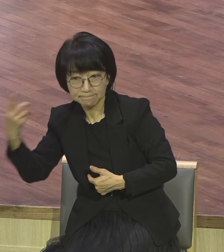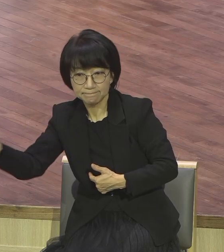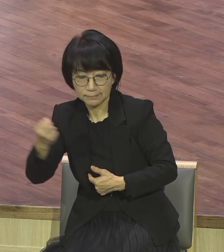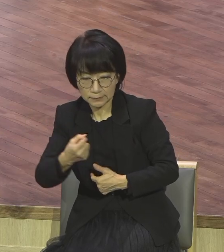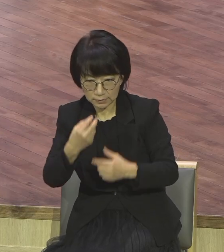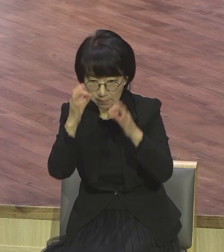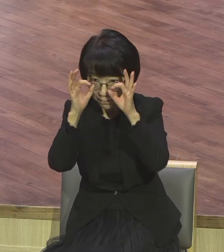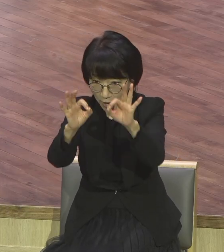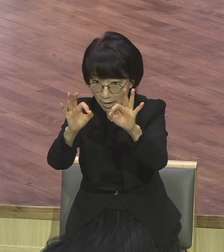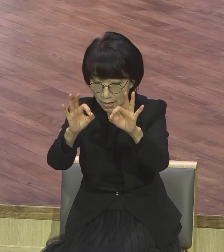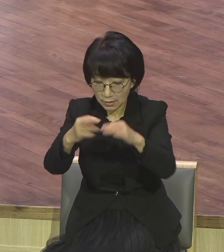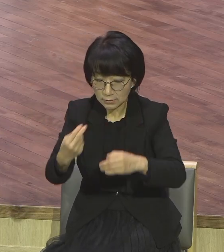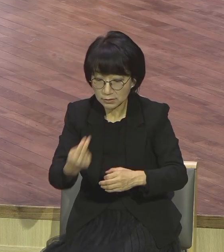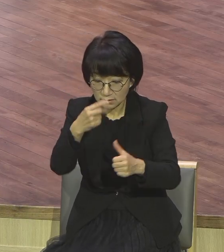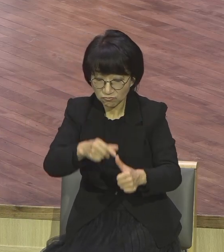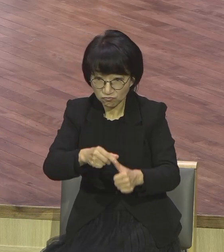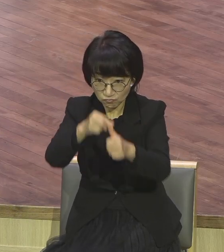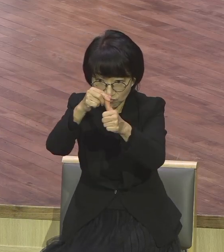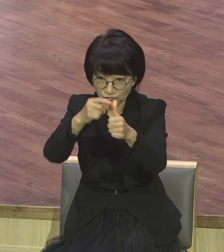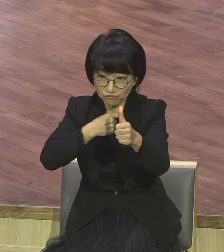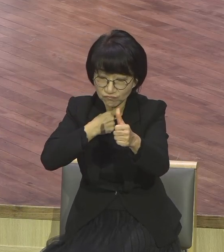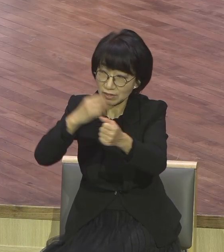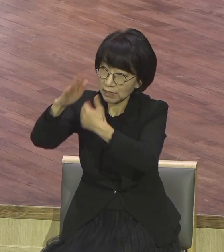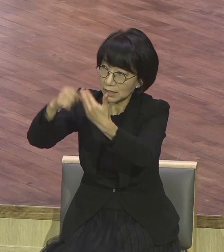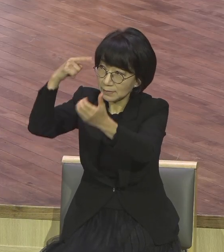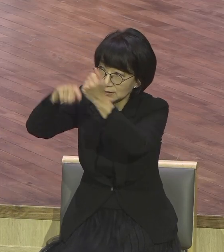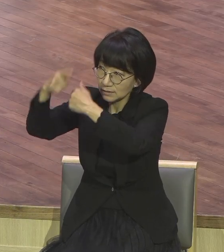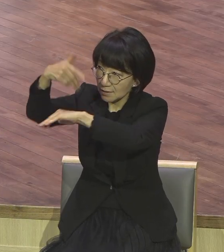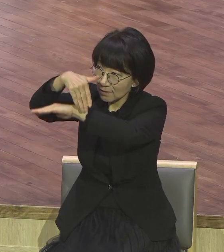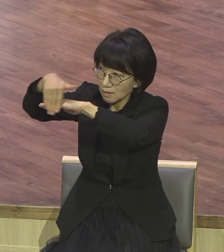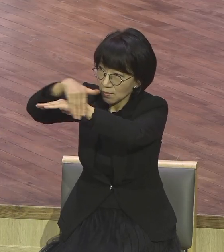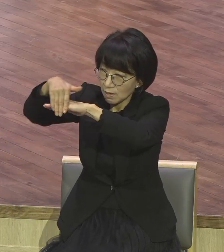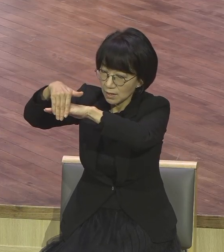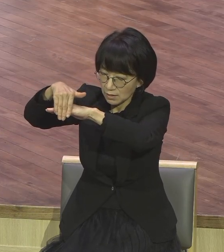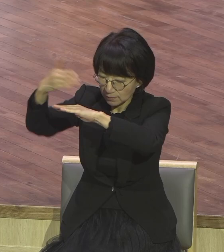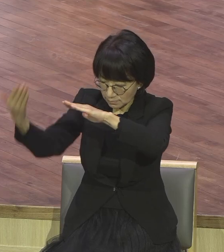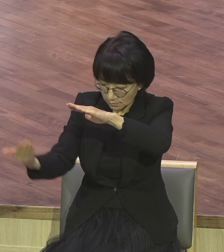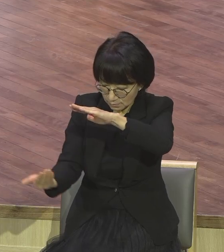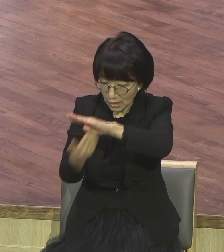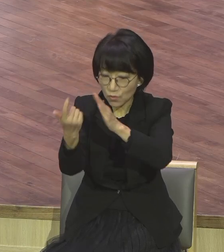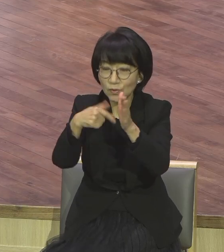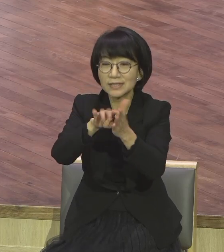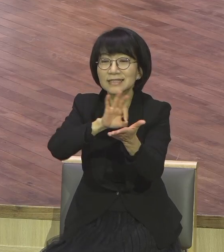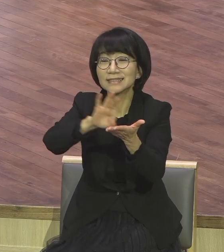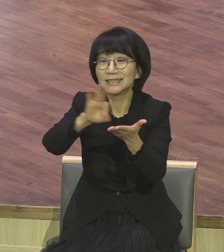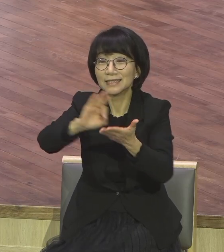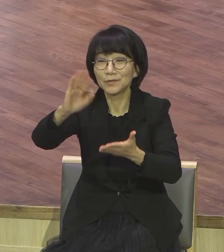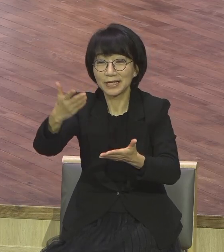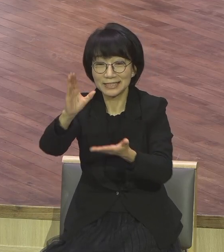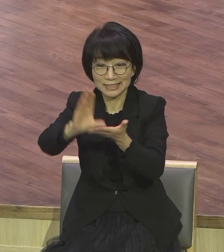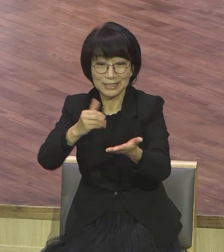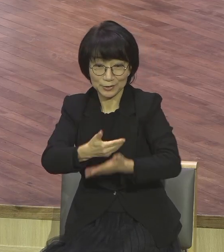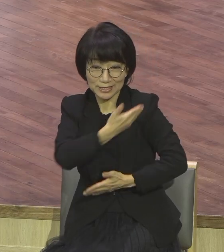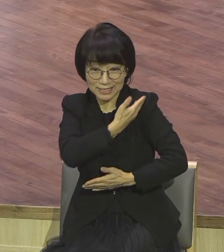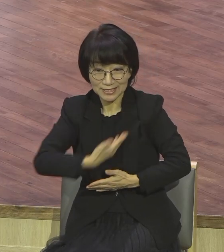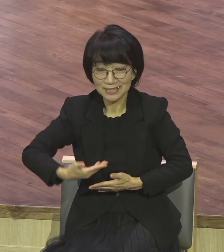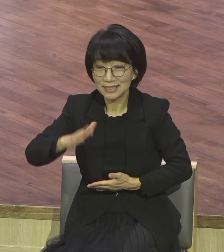하나님의 뜻과 계획을 성취시켜 나가는데 실제로 스님 받는 그리스도의 절대 제자되시길 제모로 축복합니다.